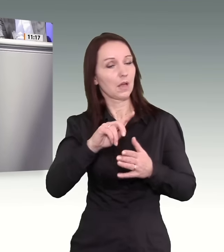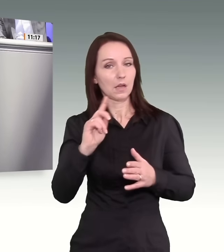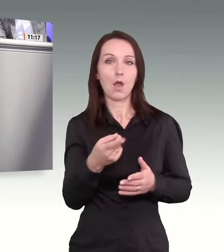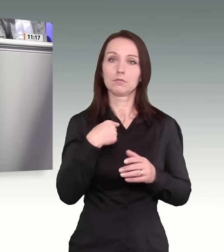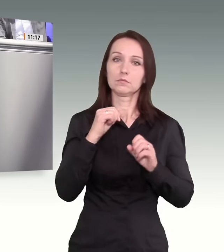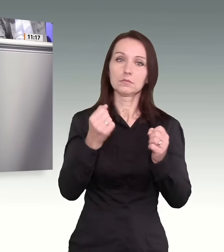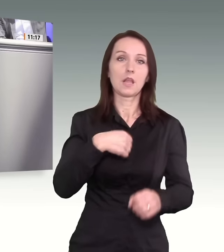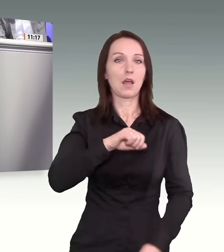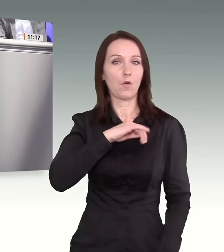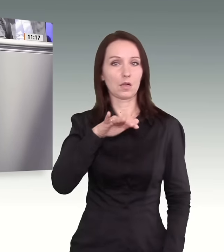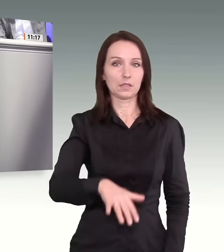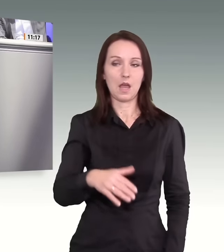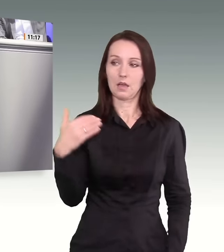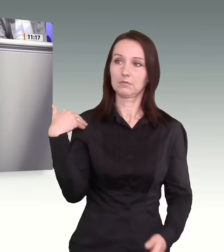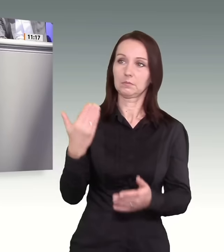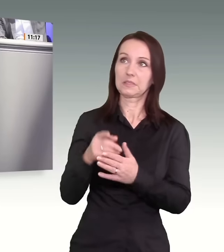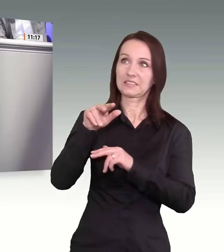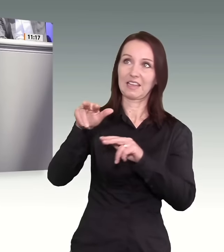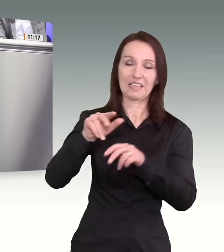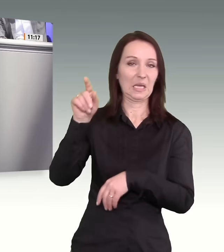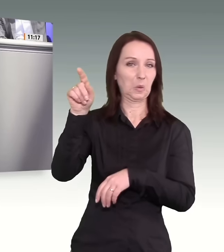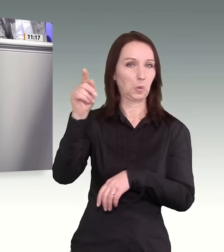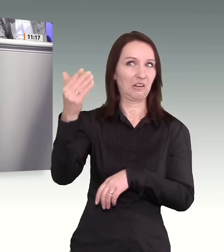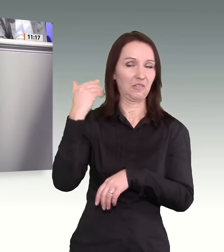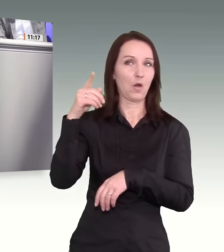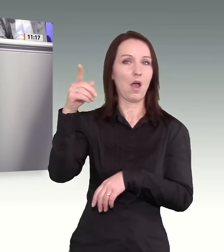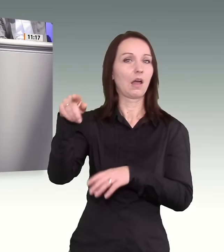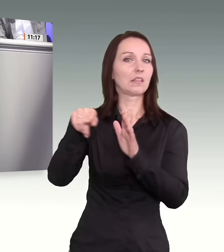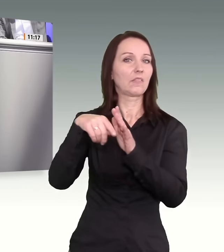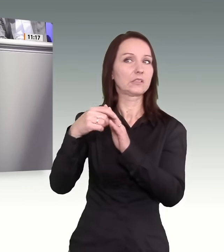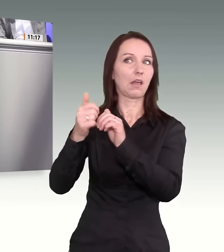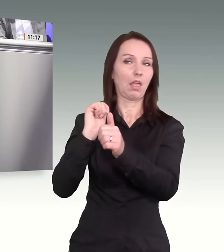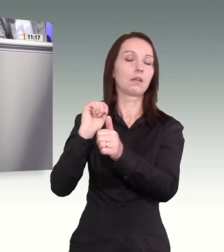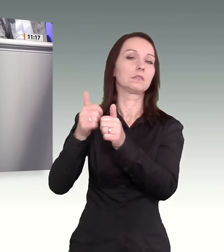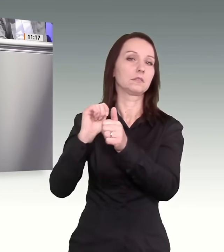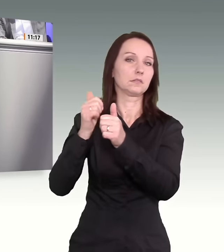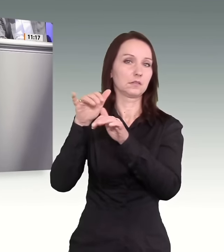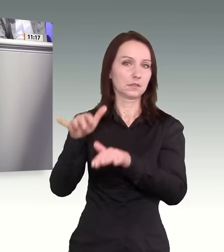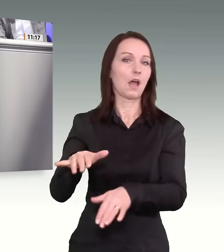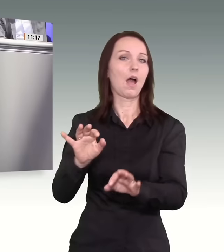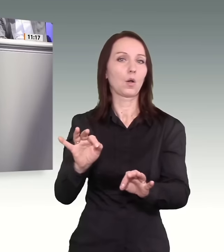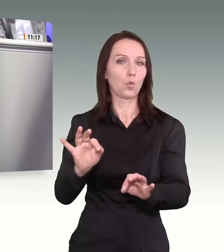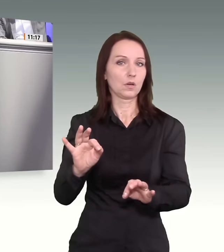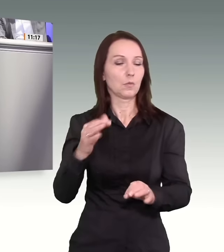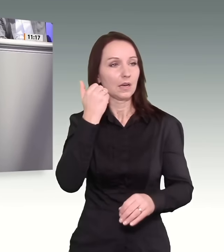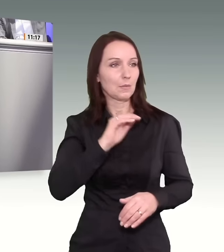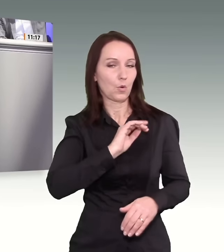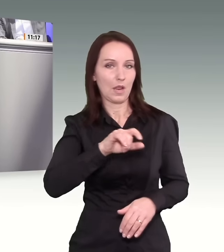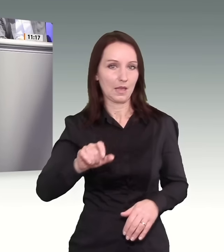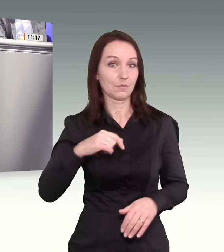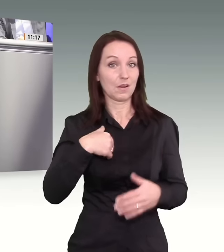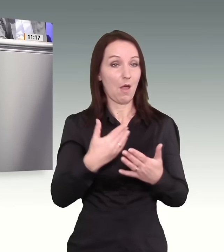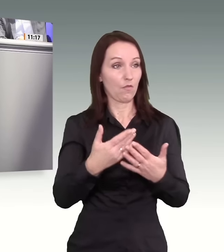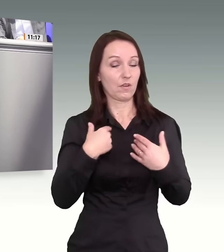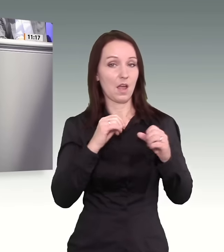da die Defizite der Vorgängerregierung aufzuarbeiten. Liebe Kolleginnen und Kollegen, das ist eine Aufgabe, der wir uns stellen. Und das ist eine